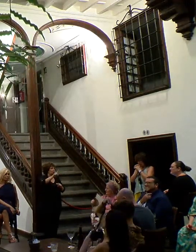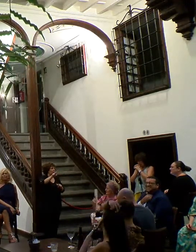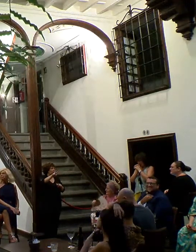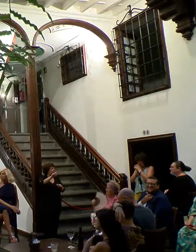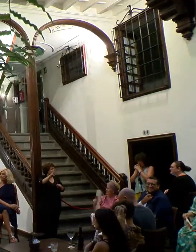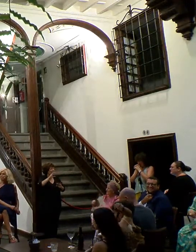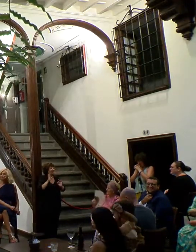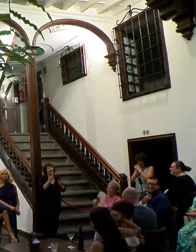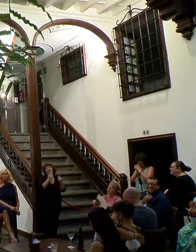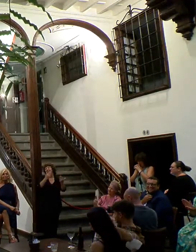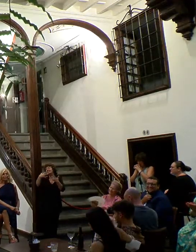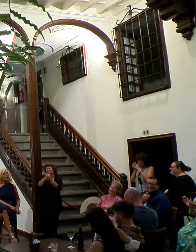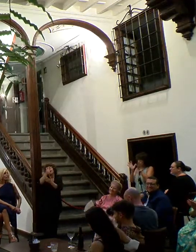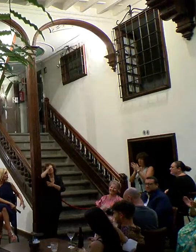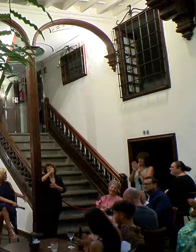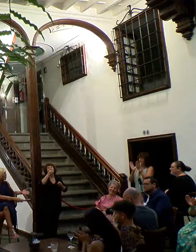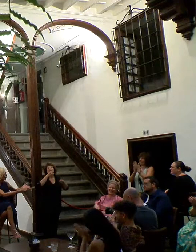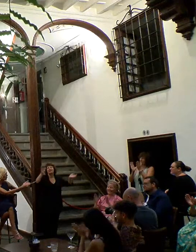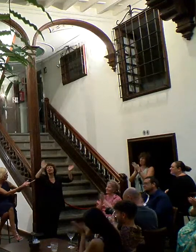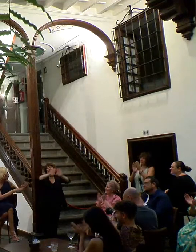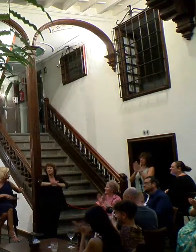Gracias a todos, muy buenas noches.